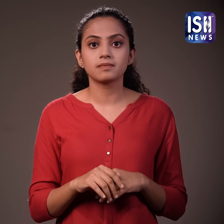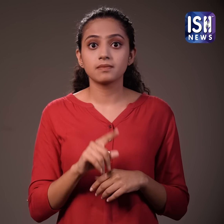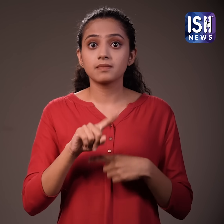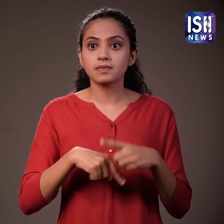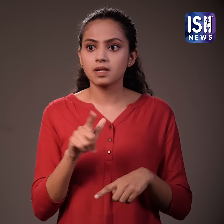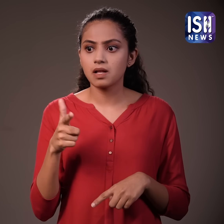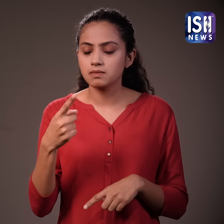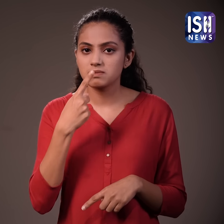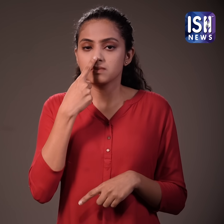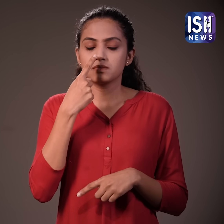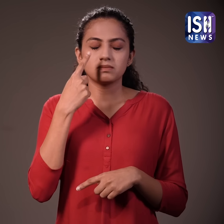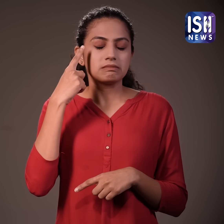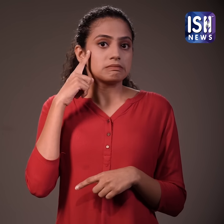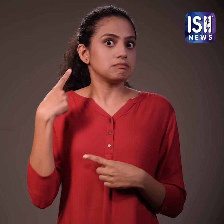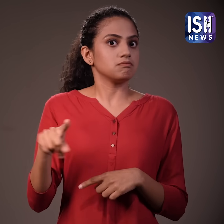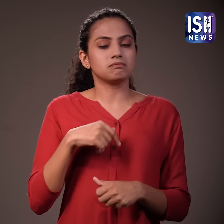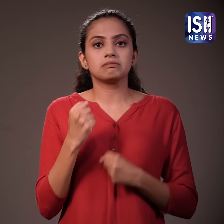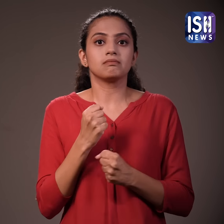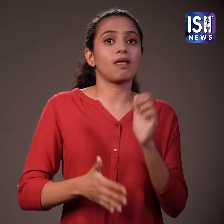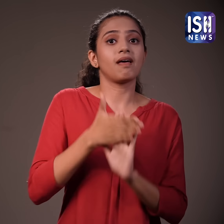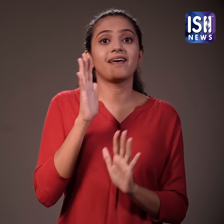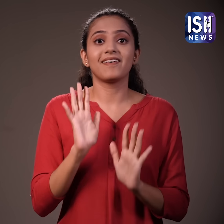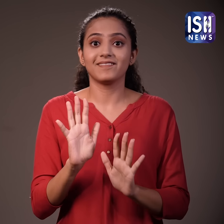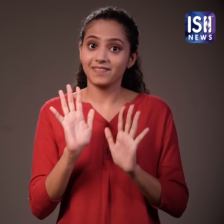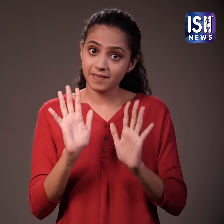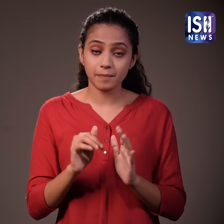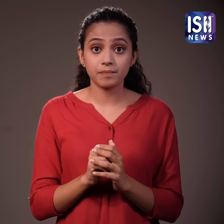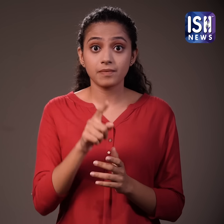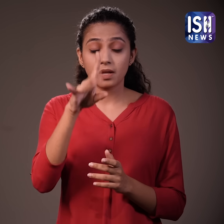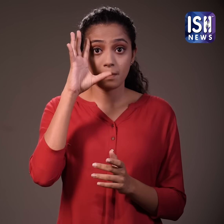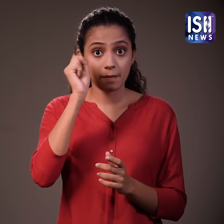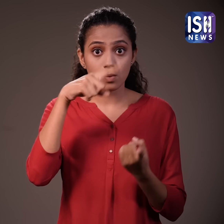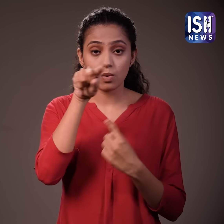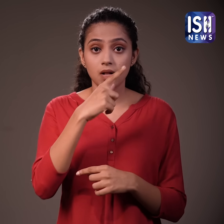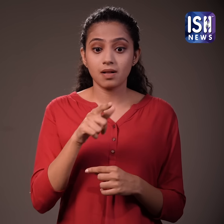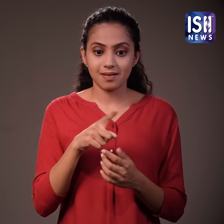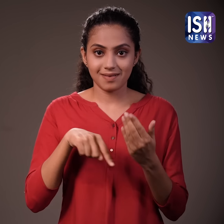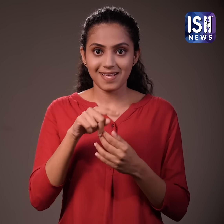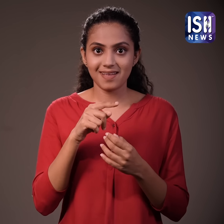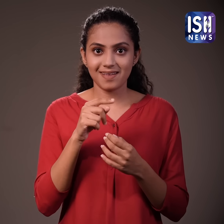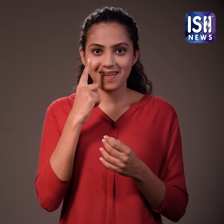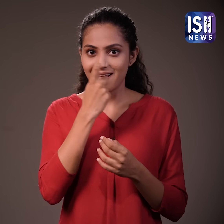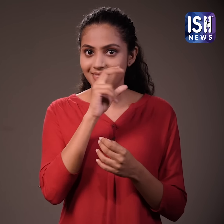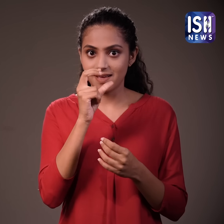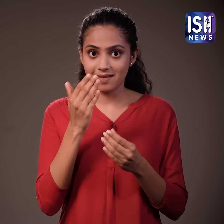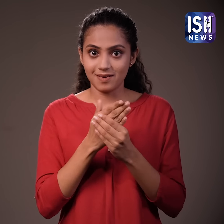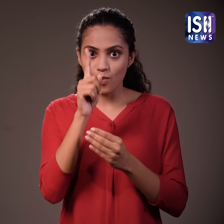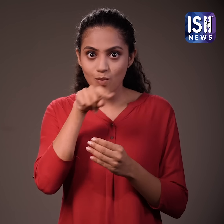चुहों को प्याज की तीकी गन बर्दाश नहीं होती है हाला कि आपको इन तुकड़ों को हर दो दिन में